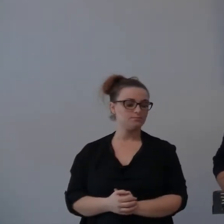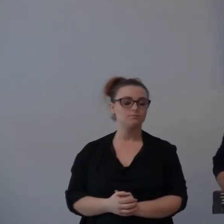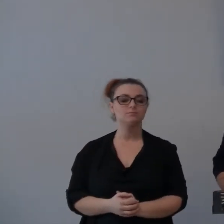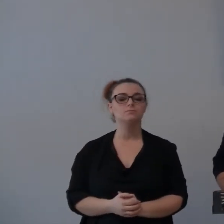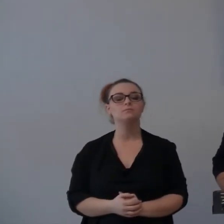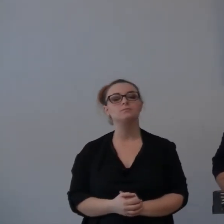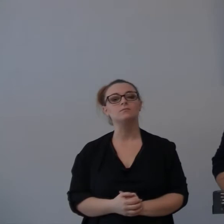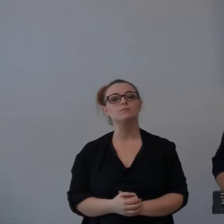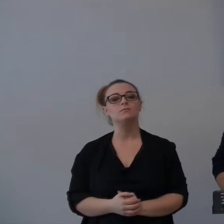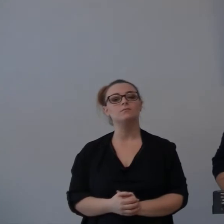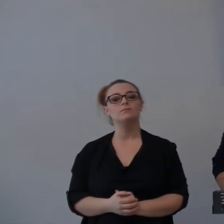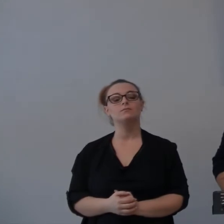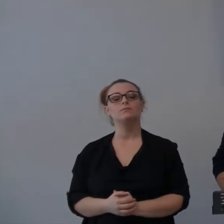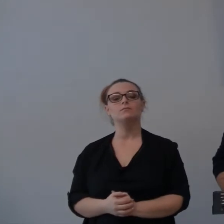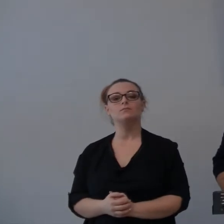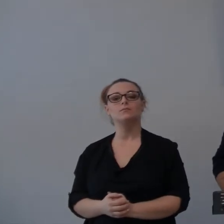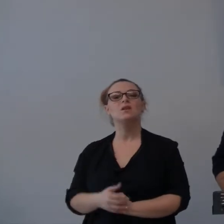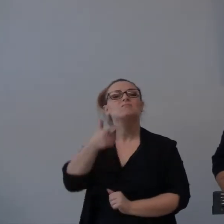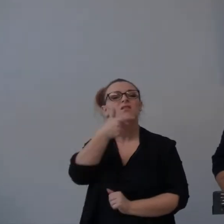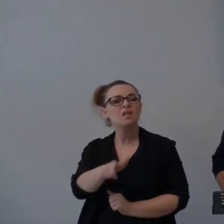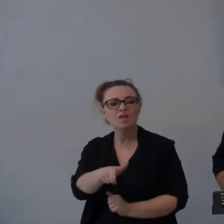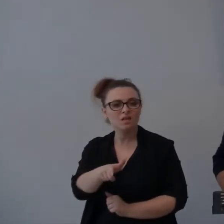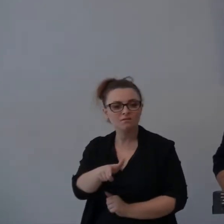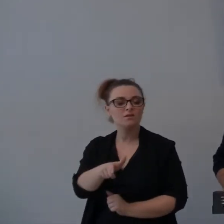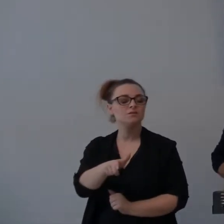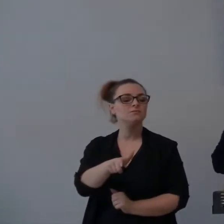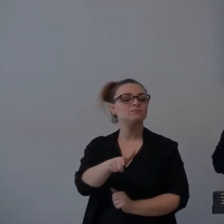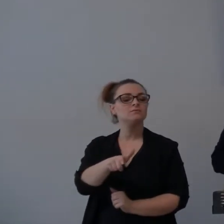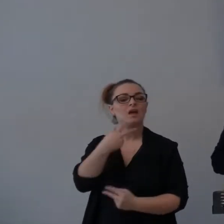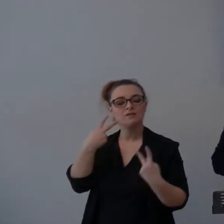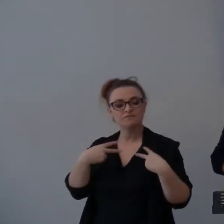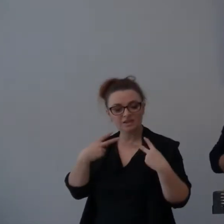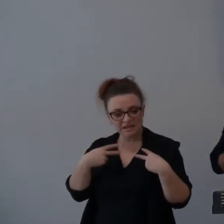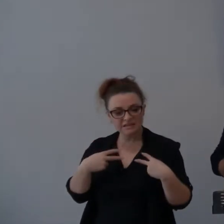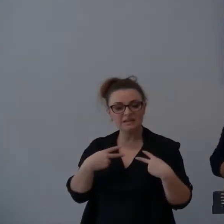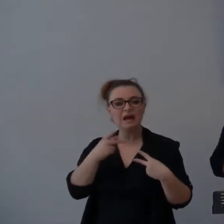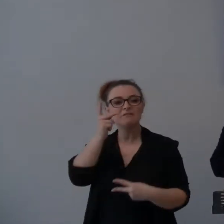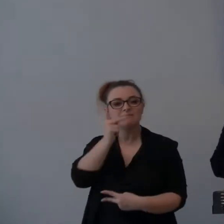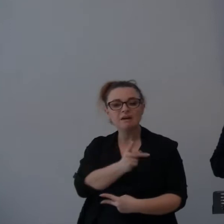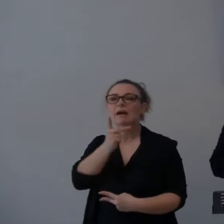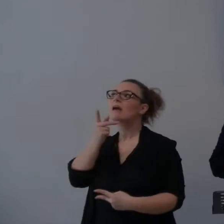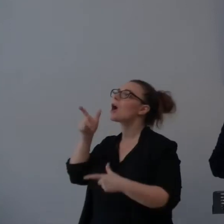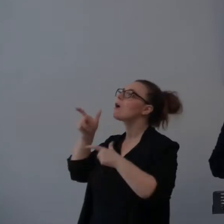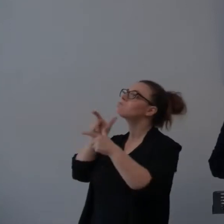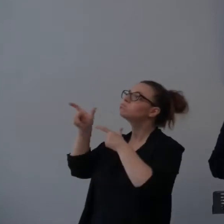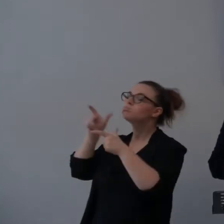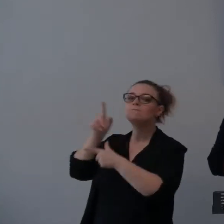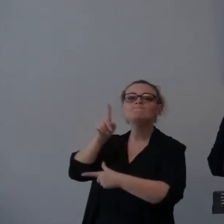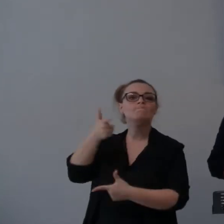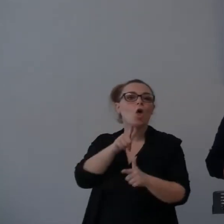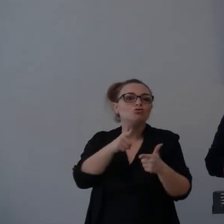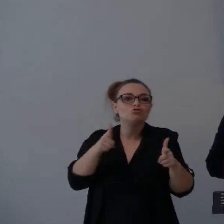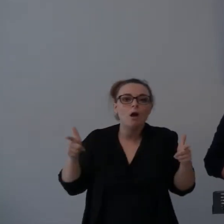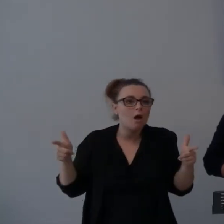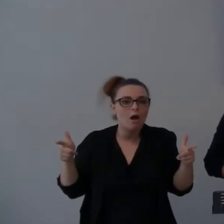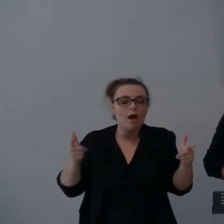una vita vissuta in comunione con il Signore, forse una